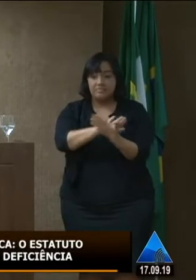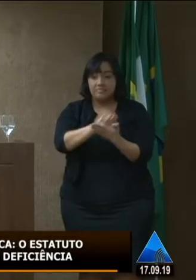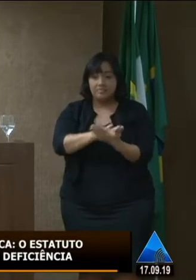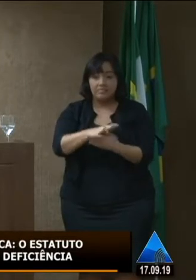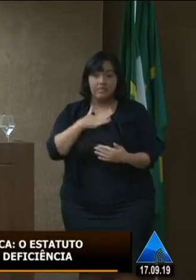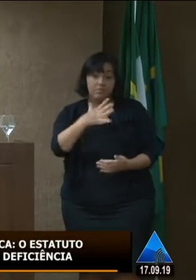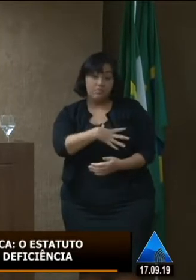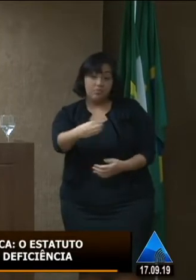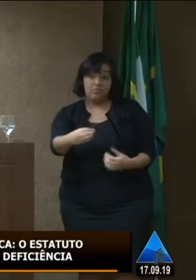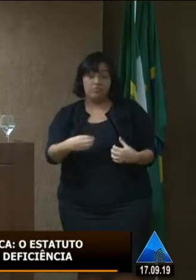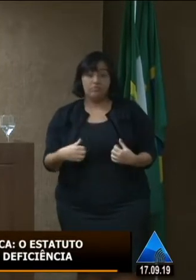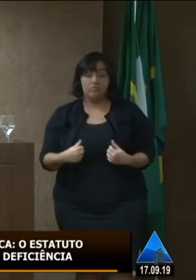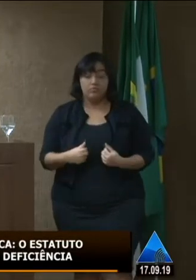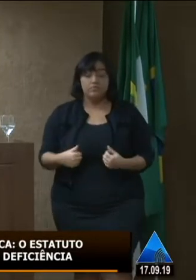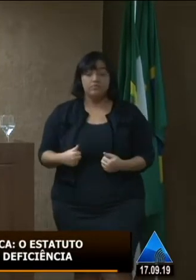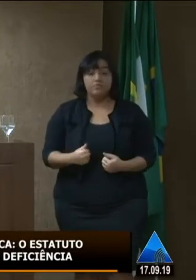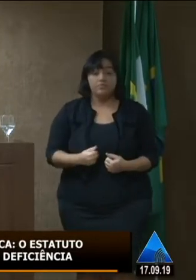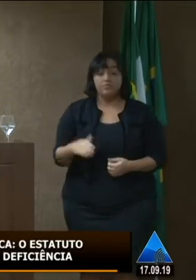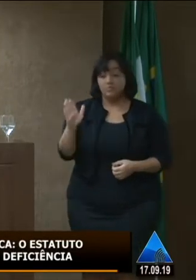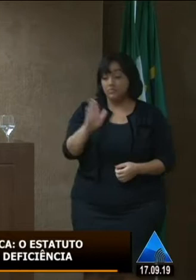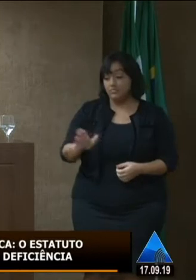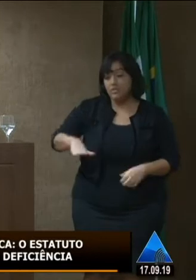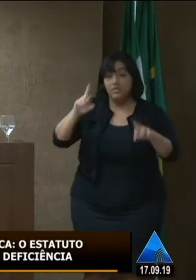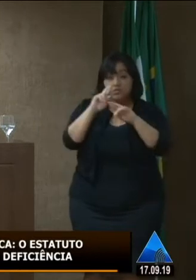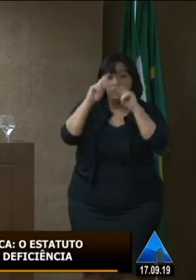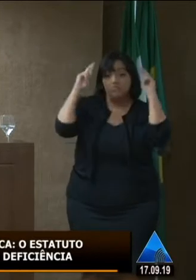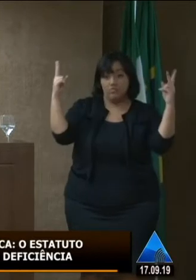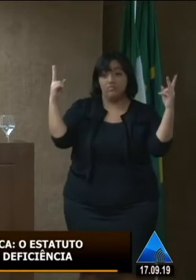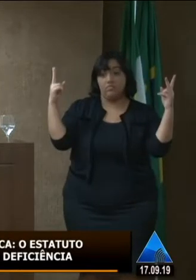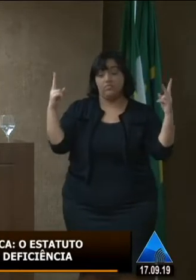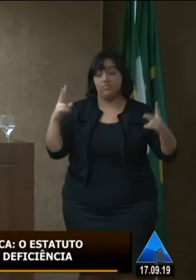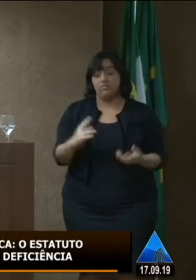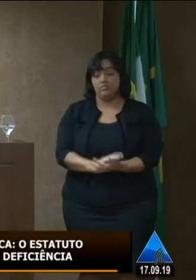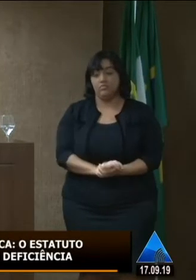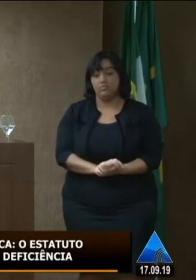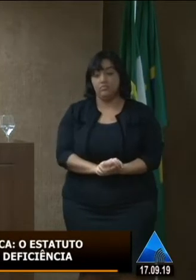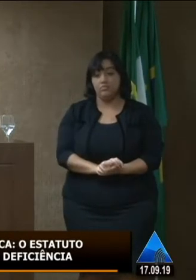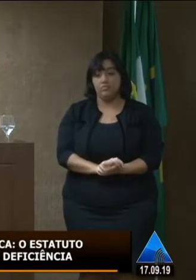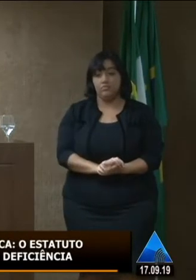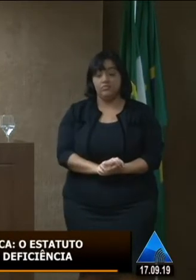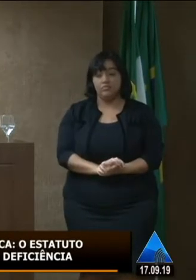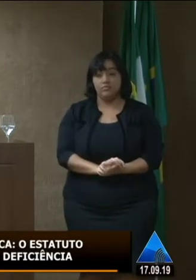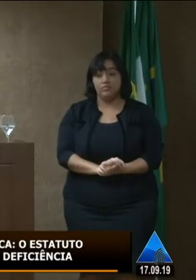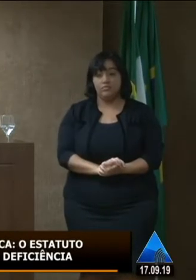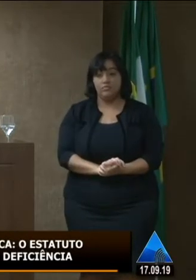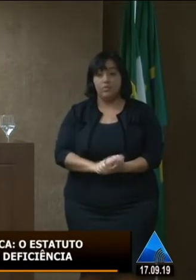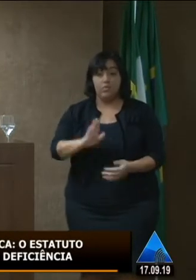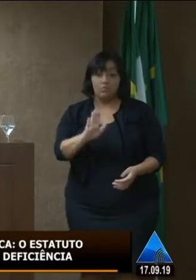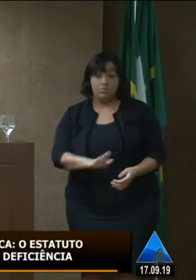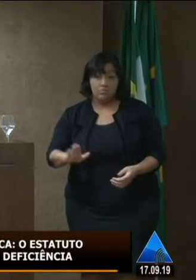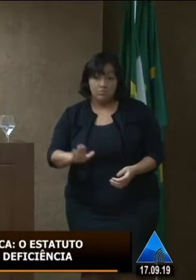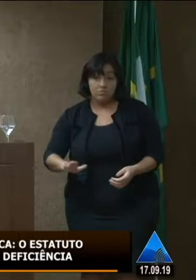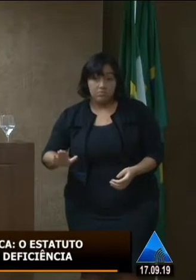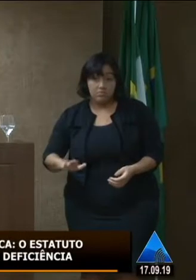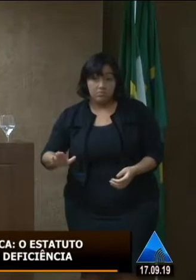meu filho era tido como uma criança diferente muitas e muitas vezes como o menino macaco